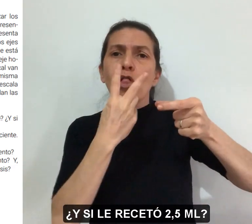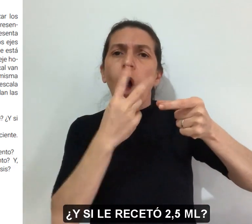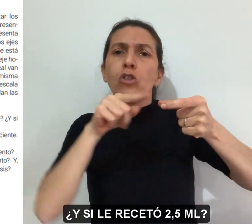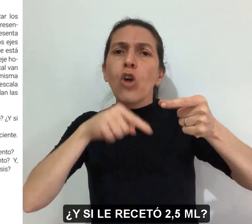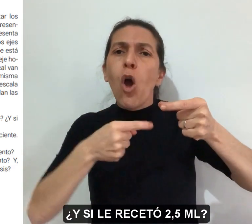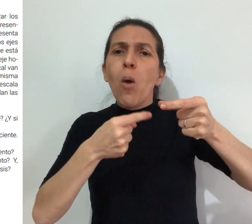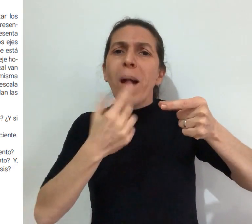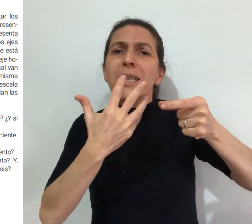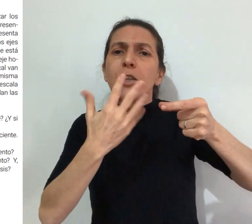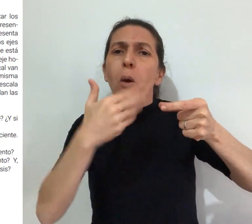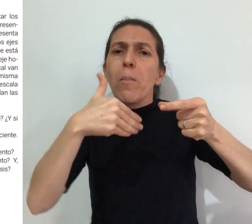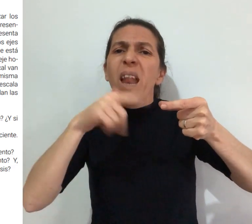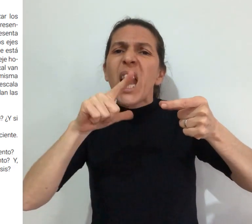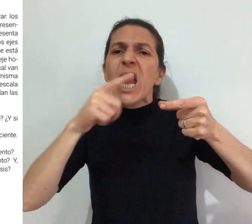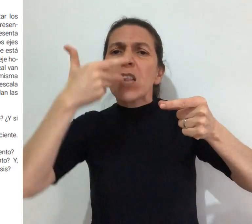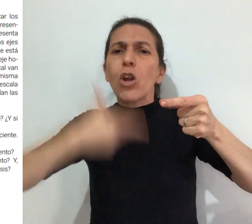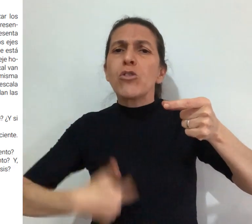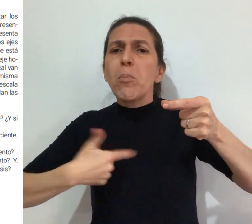mililitros?